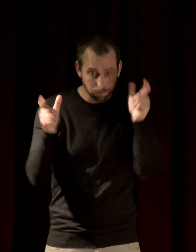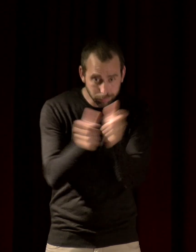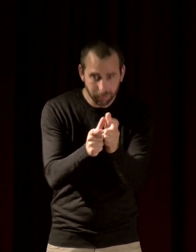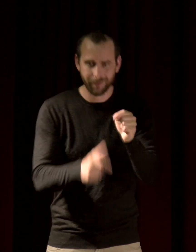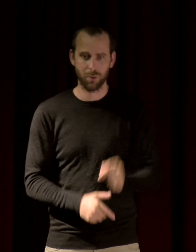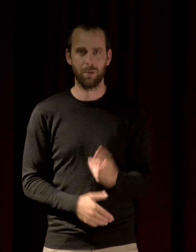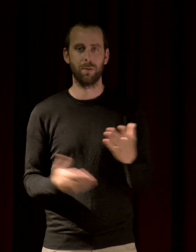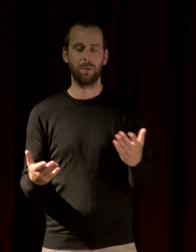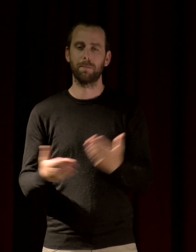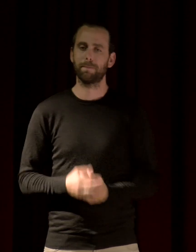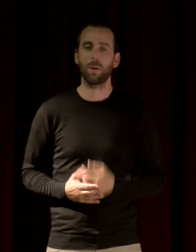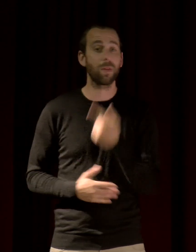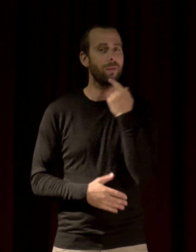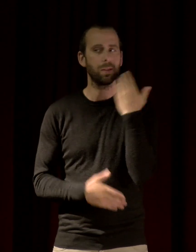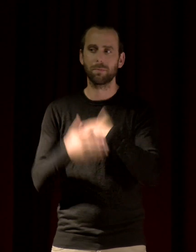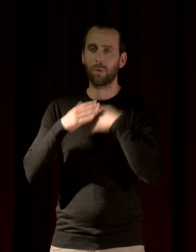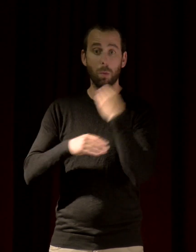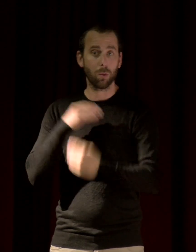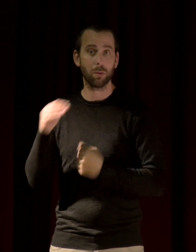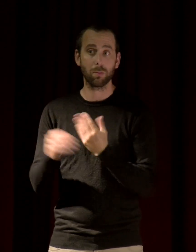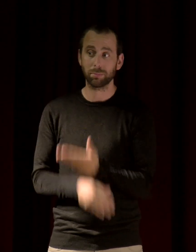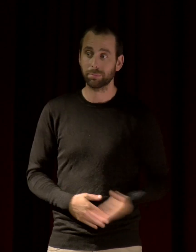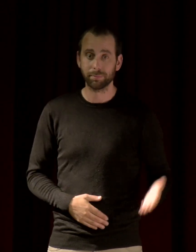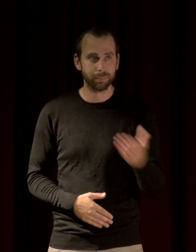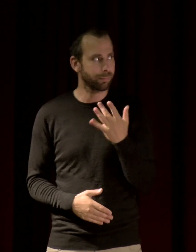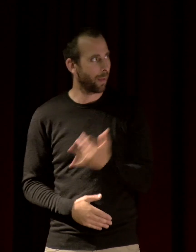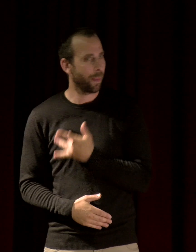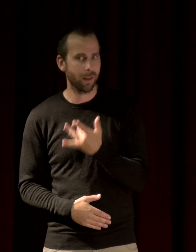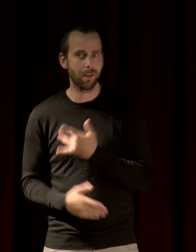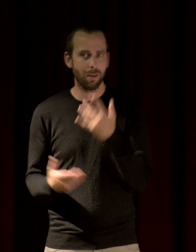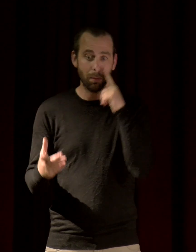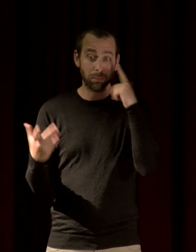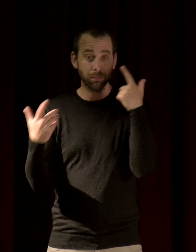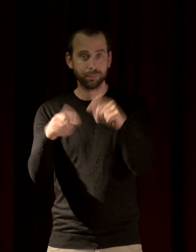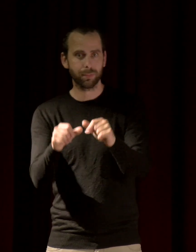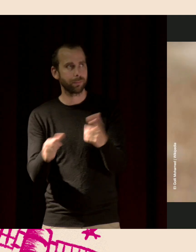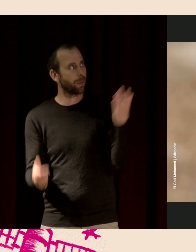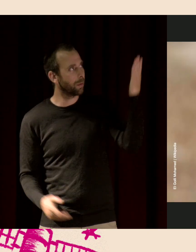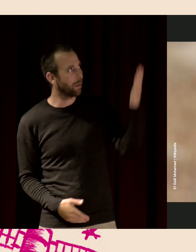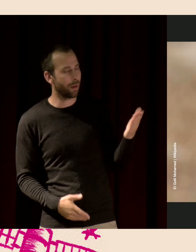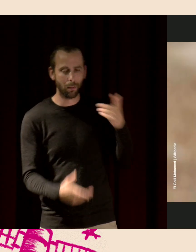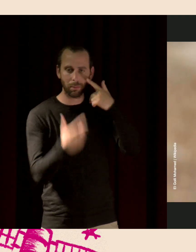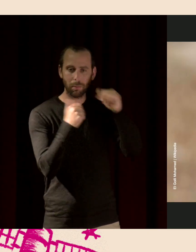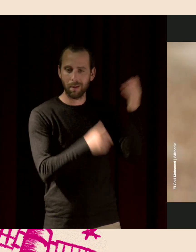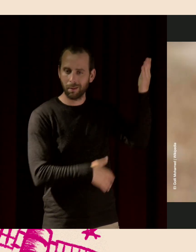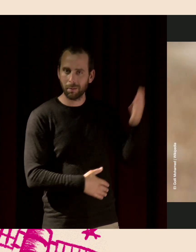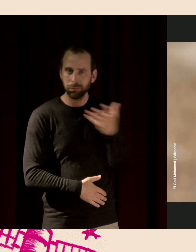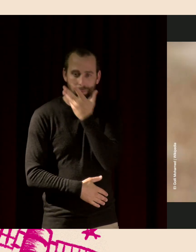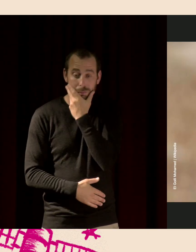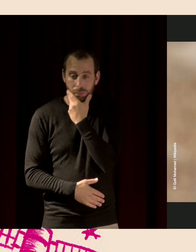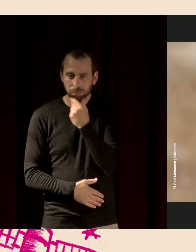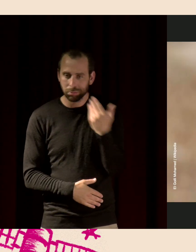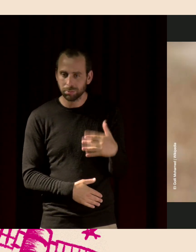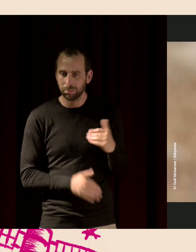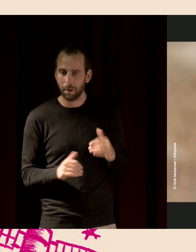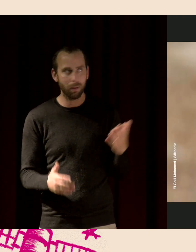'importance visuelle dans notre monde. Et le guépier, c'est vrai que c'est bien de le voir aussi parce qu'on ne peut pas dire qu'il soit moche. Voilà, c'est un oiseau absolument